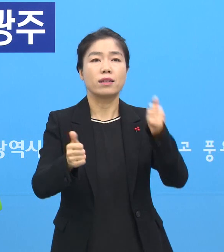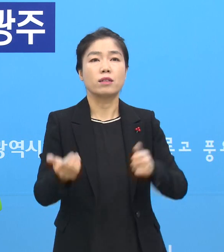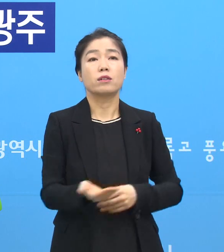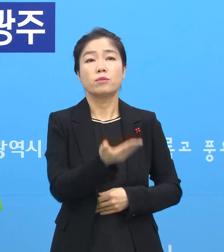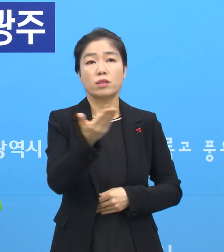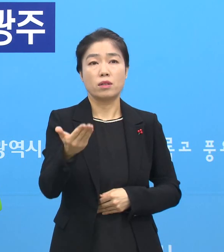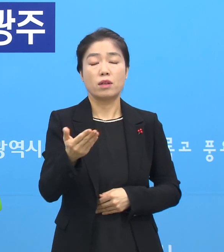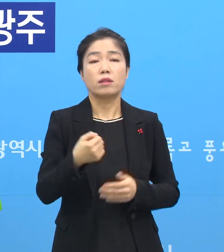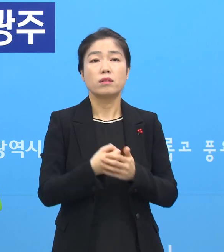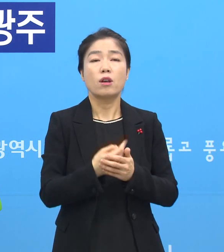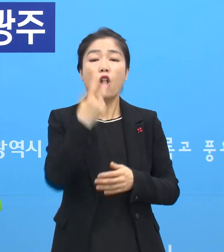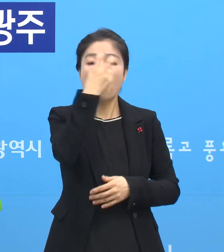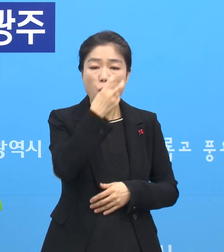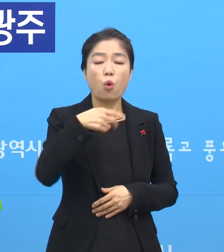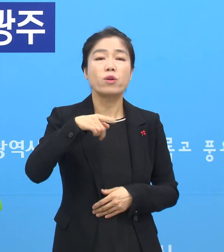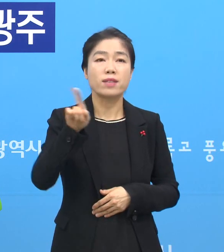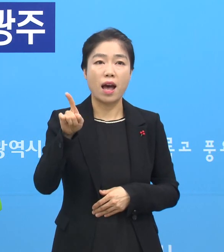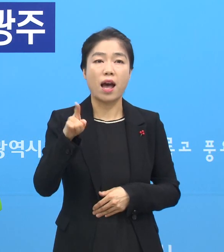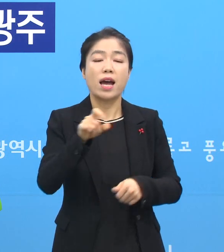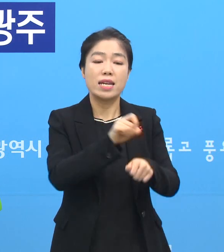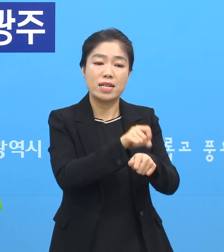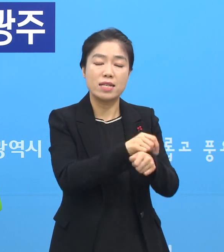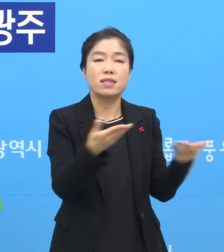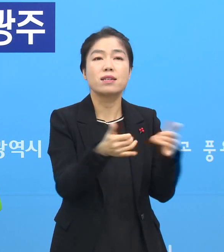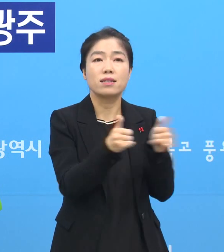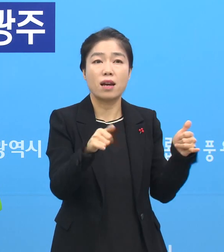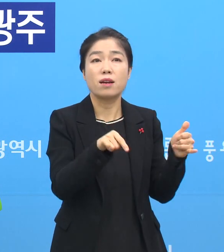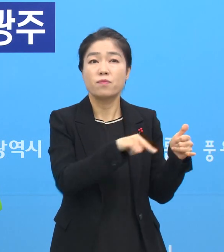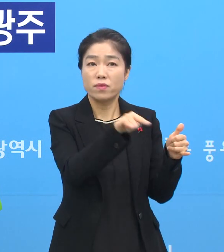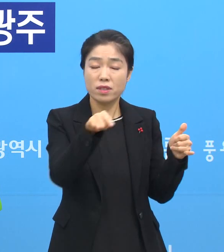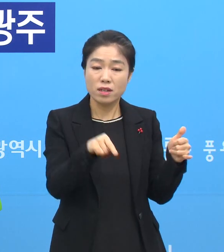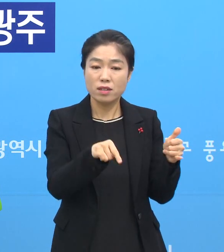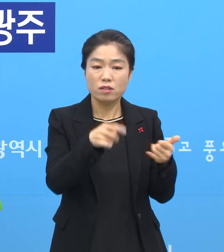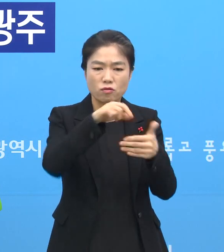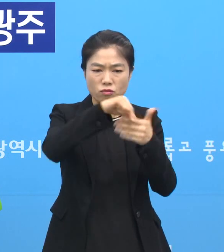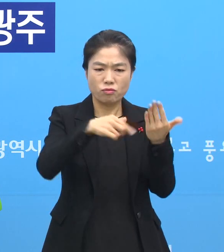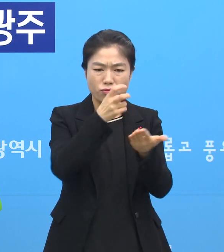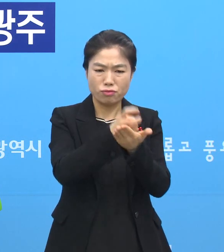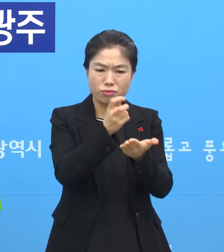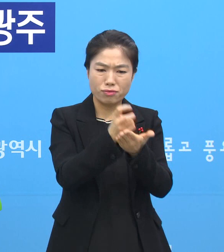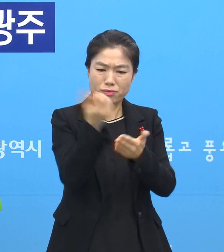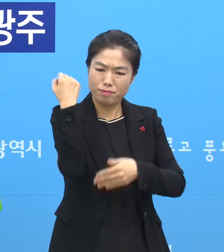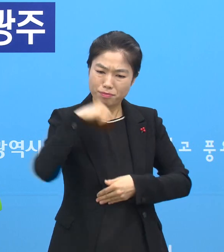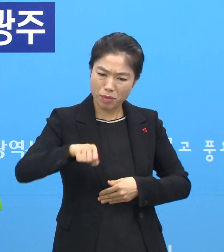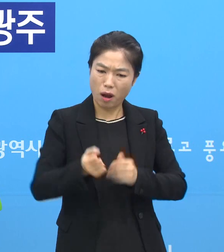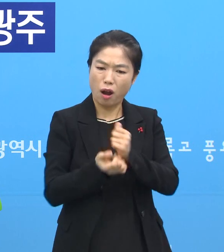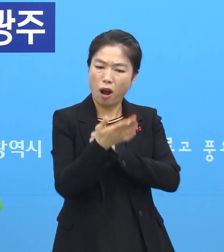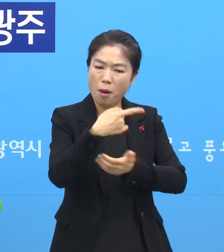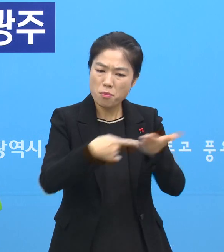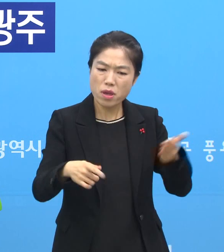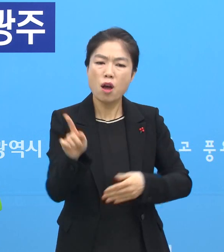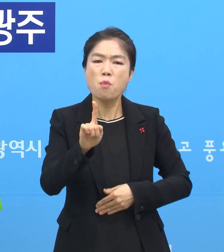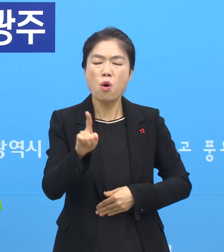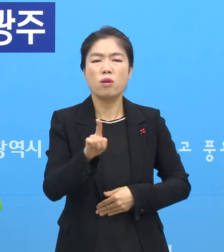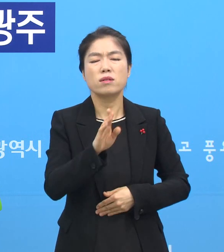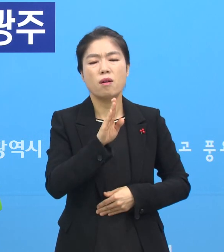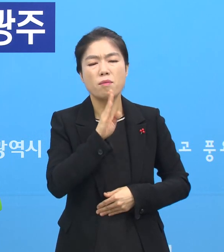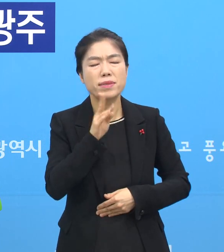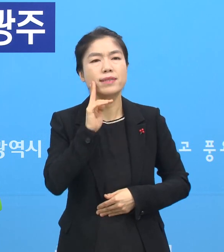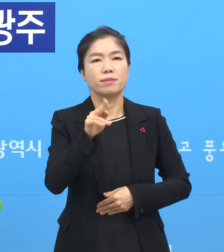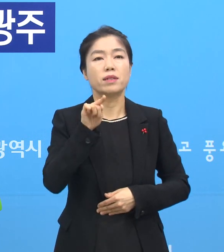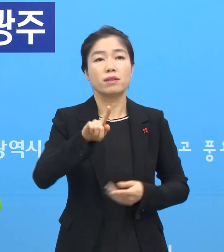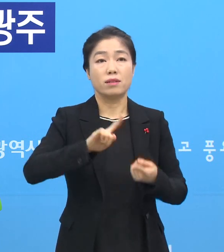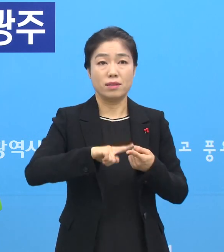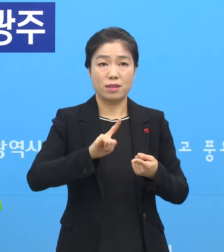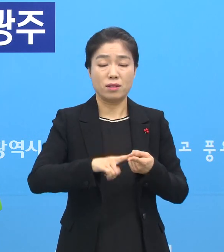우리 요양보호사라든지 직원들이 이 수칙을 안 지키는 파급효과가 얼마나 크고 무서운 것인지 또